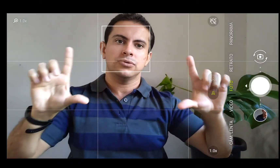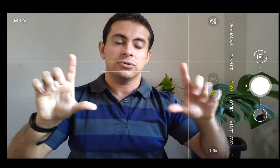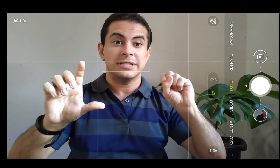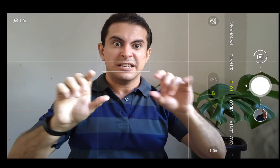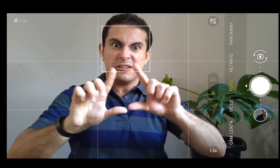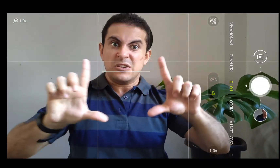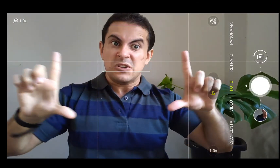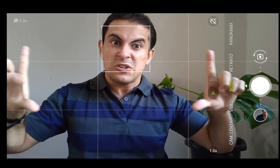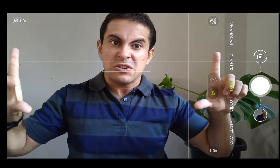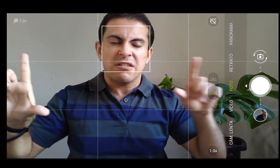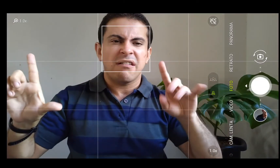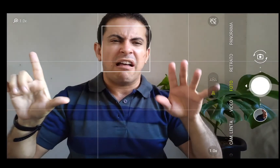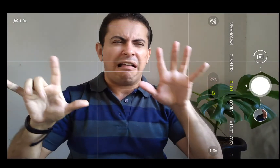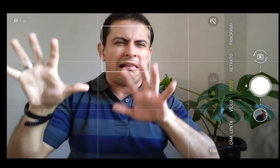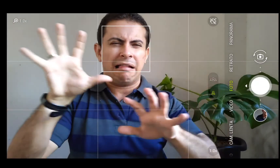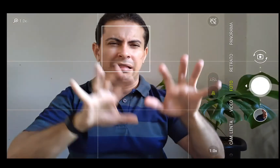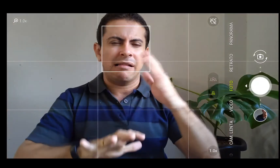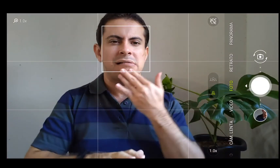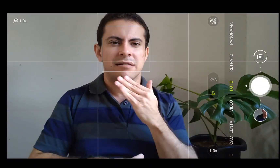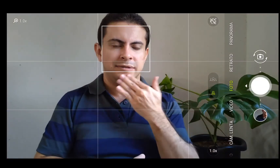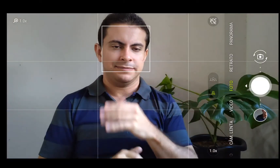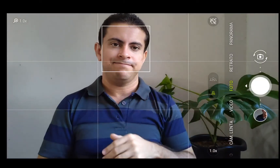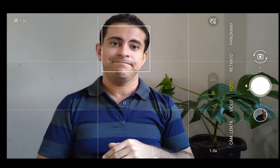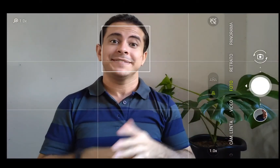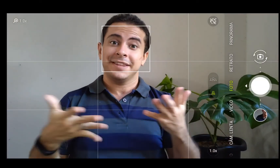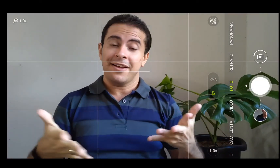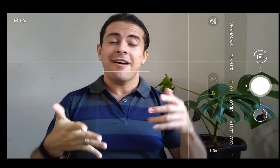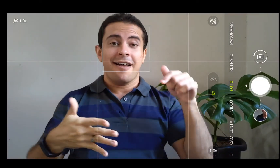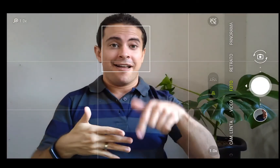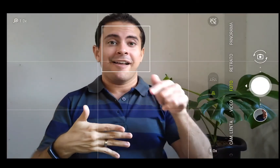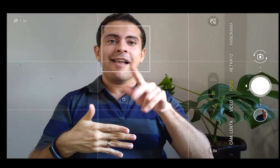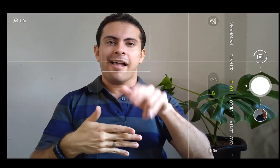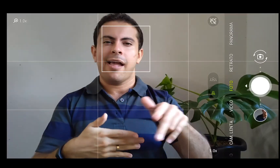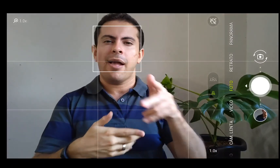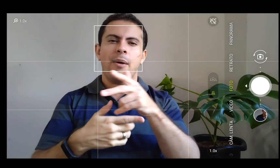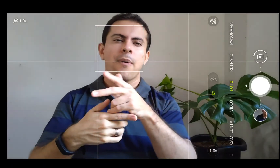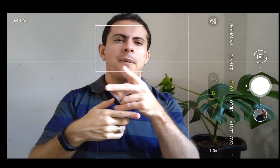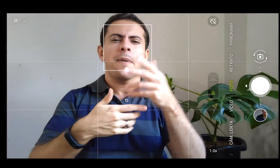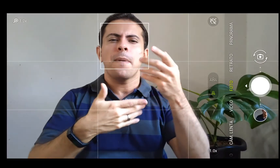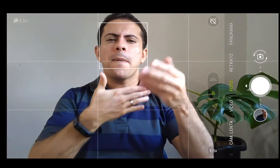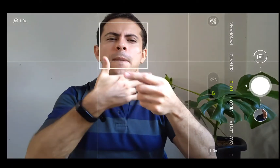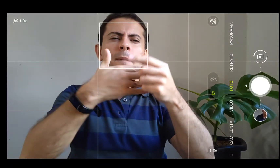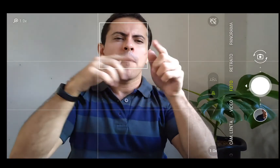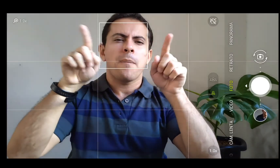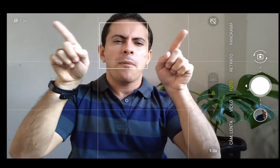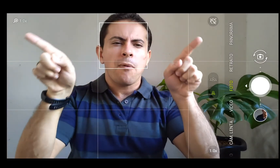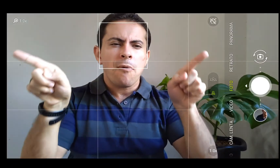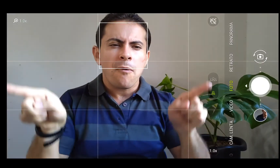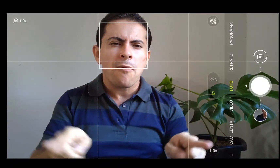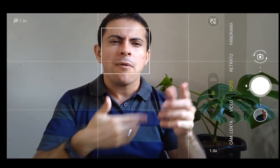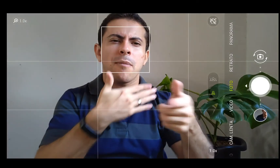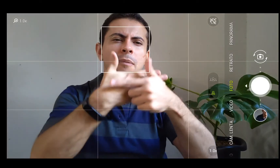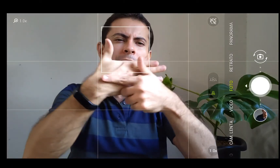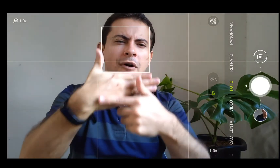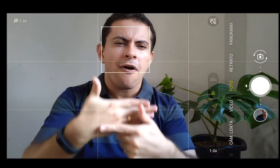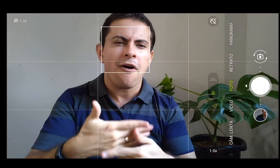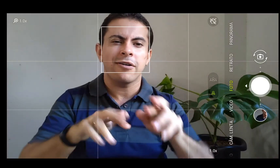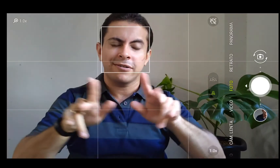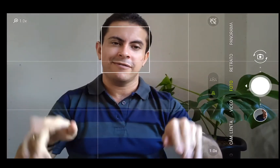foi um tour aqui pela câmera do Zenfone 6, espero que vocês tenham gostado, e curtam o vídeo, compartilhem, e até